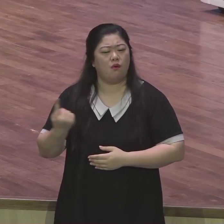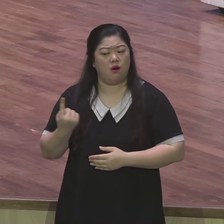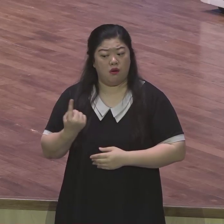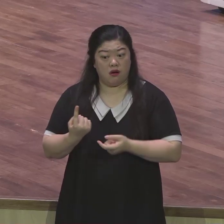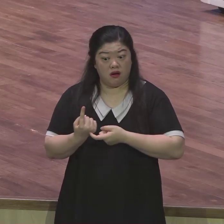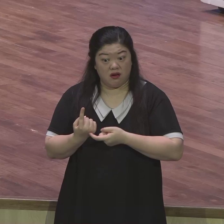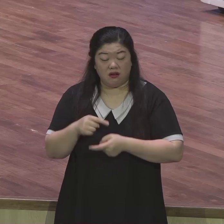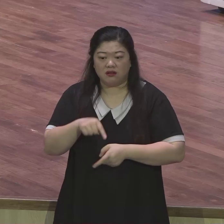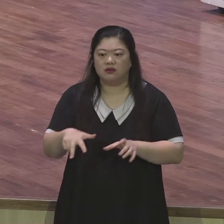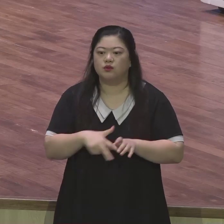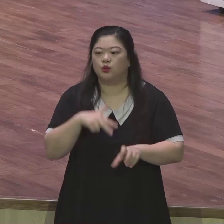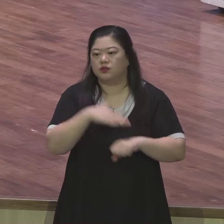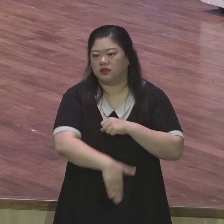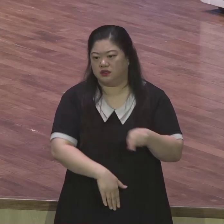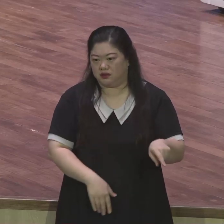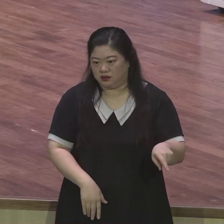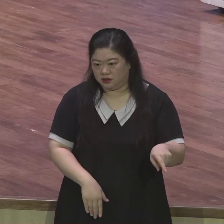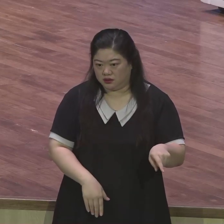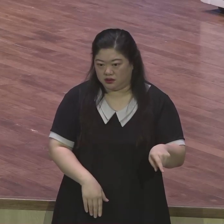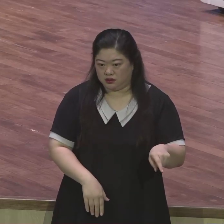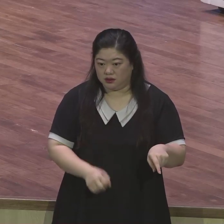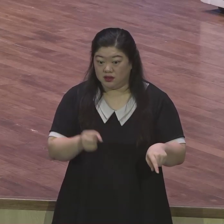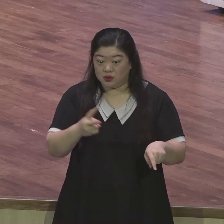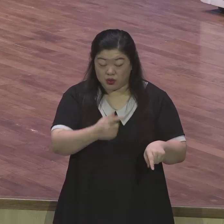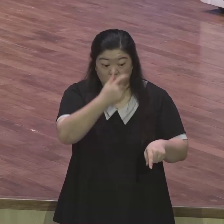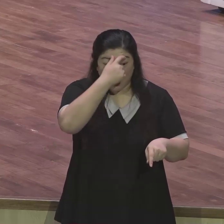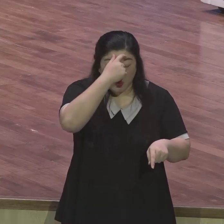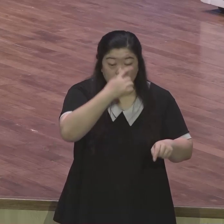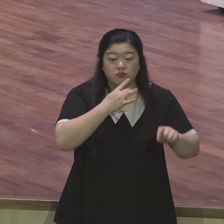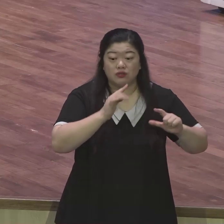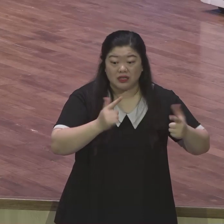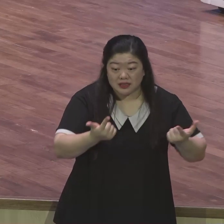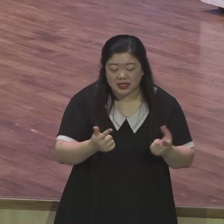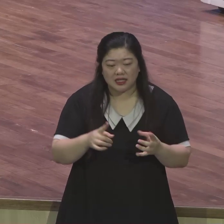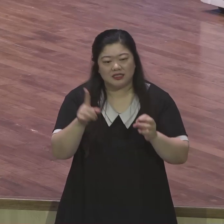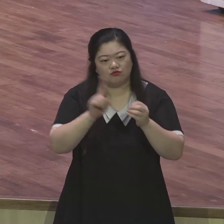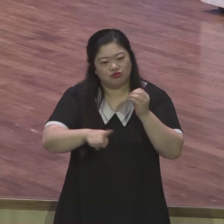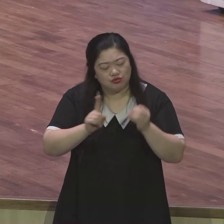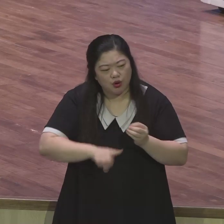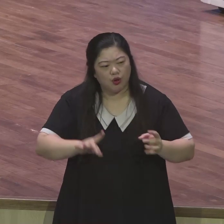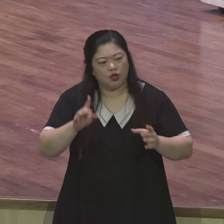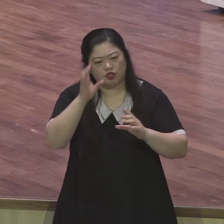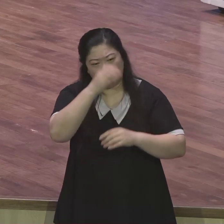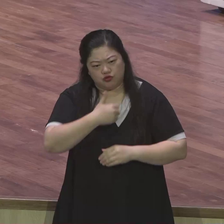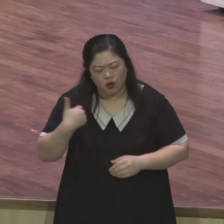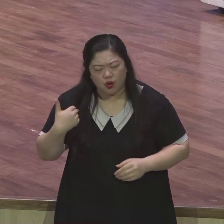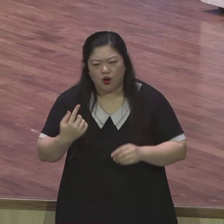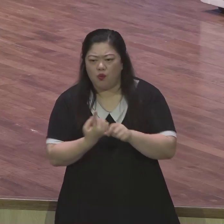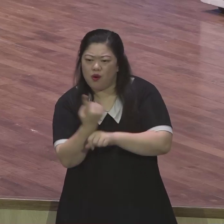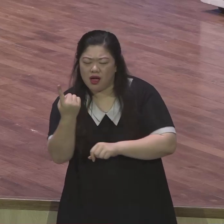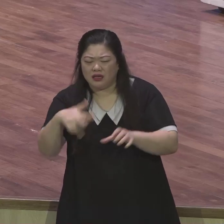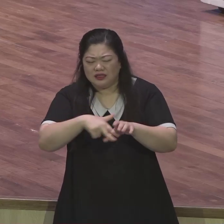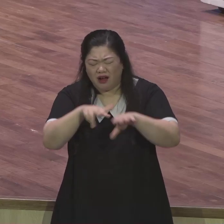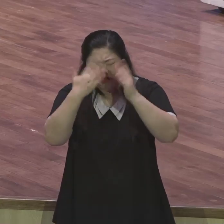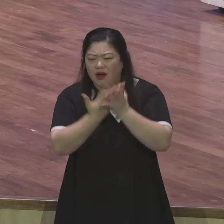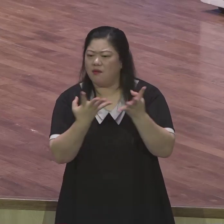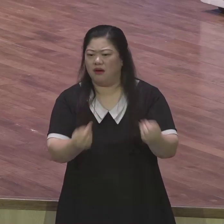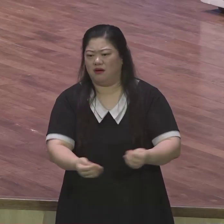지금 많은 종교단체에서 심지어 교회에서도 이런 얘기를 하고 있습니다 지성이면 감천이라는 옛말이